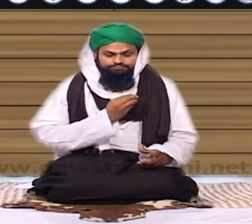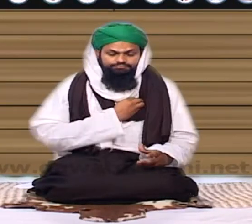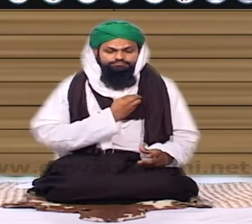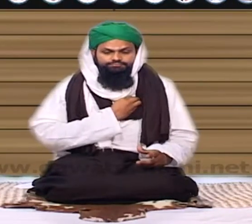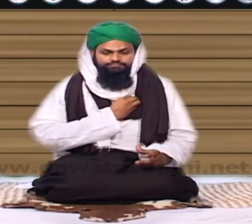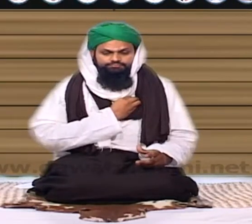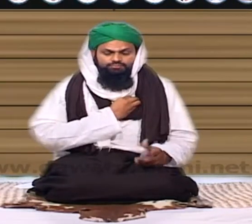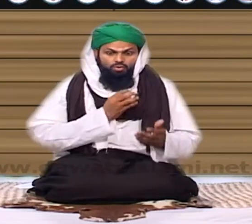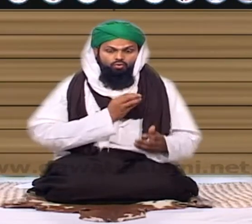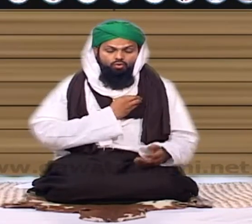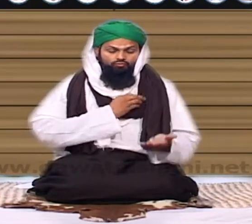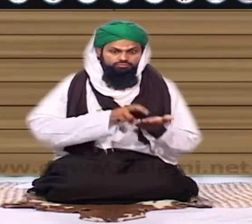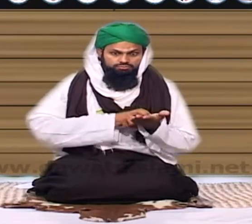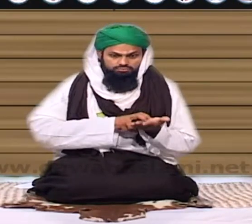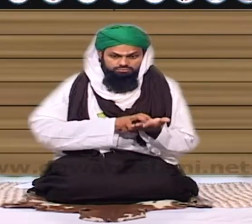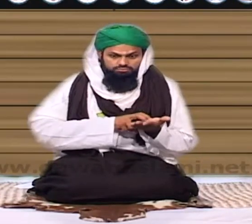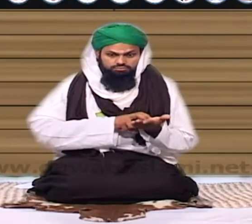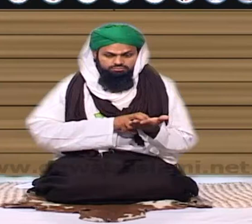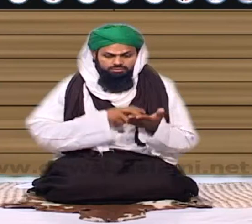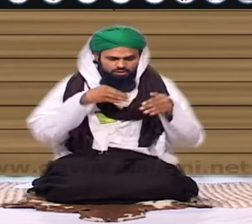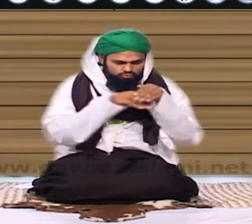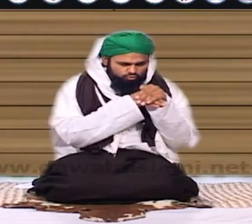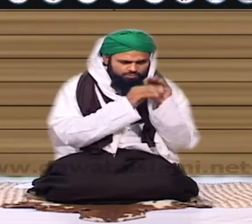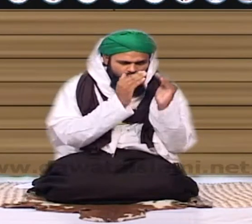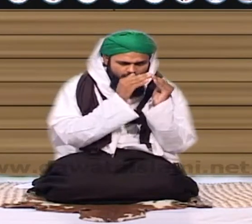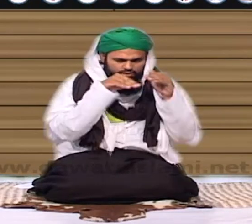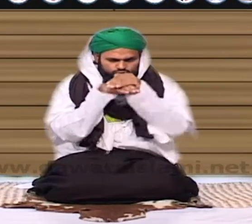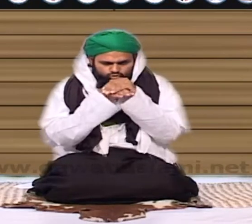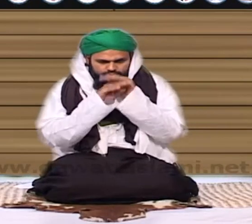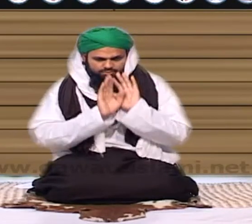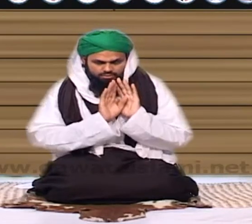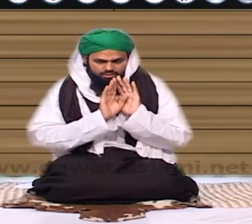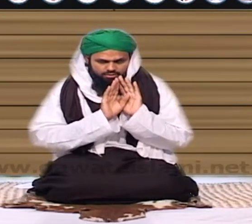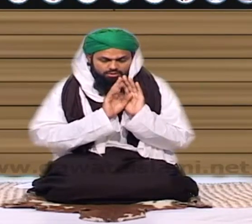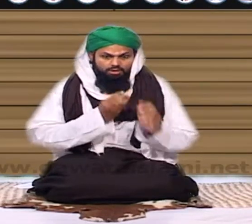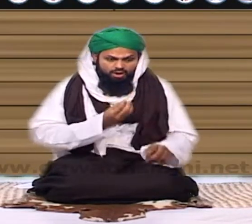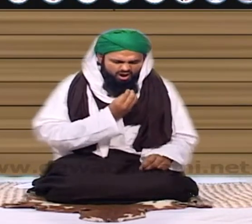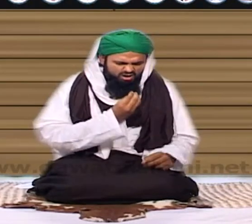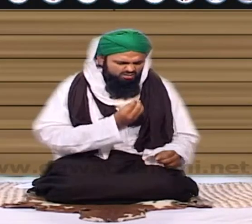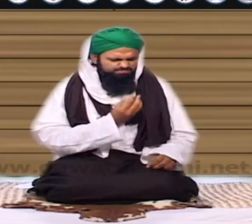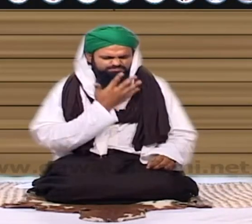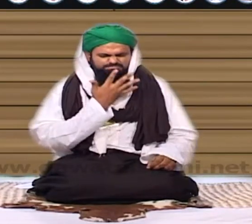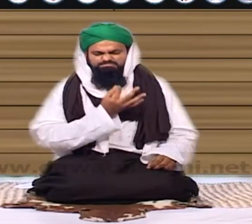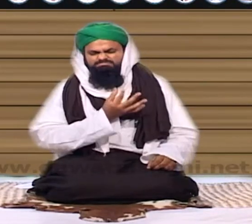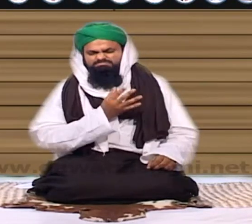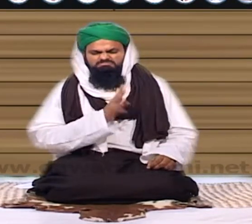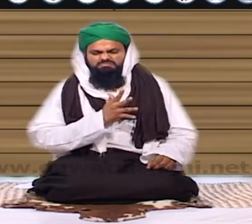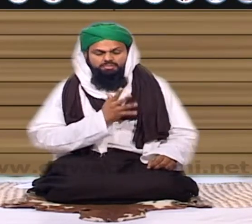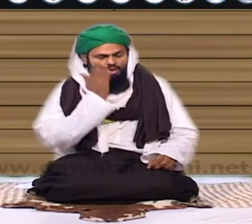وہ بڑا سراسیما اور خوف زدہ ہوگا چھپتا چھپا تا بھٹتا ہوگا نہ اسے کھانا اچھا